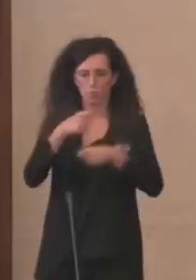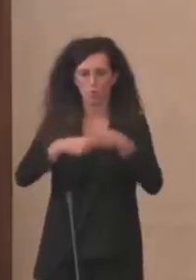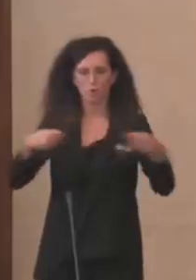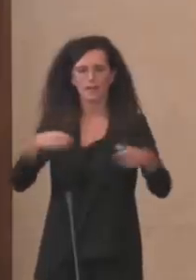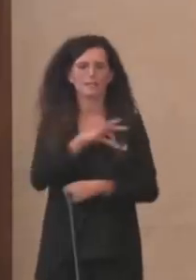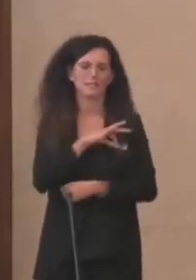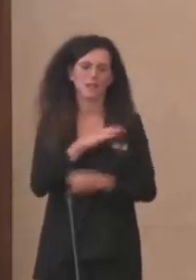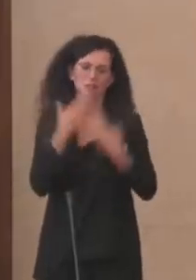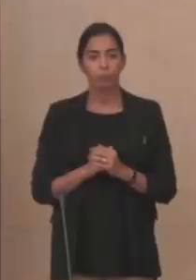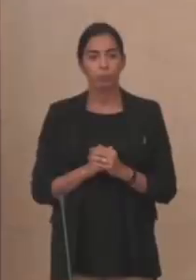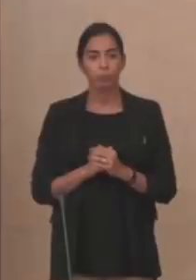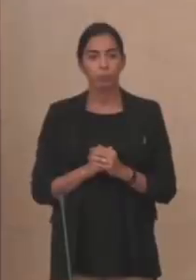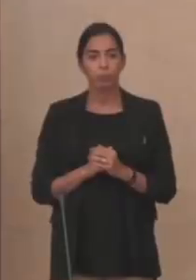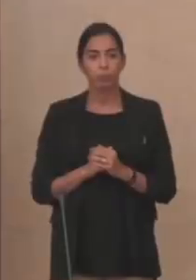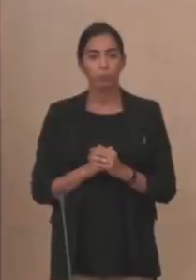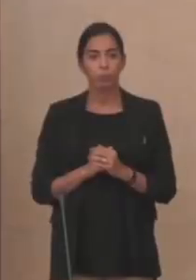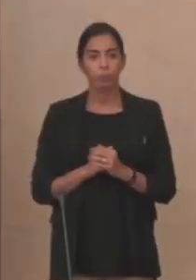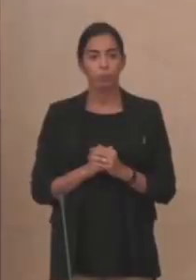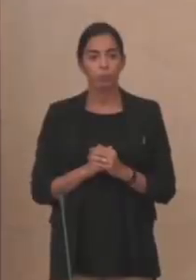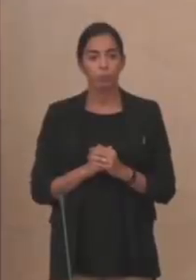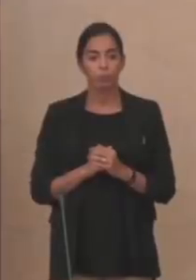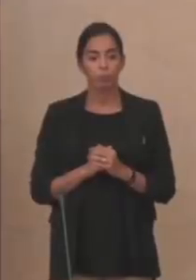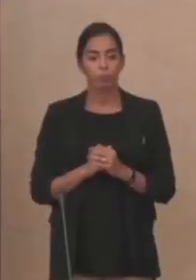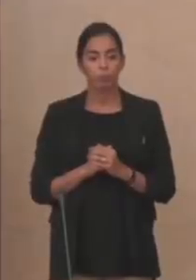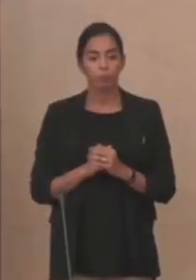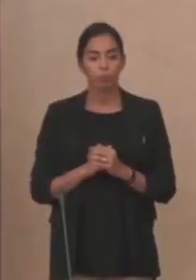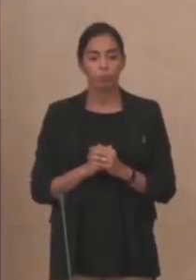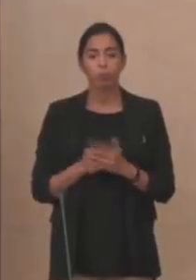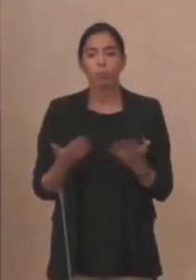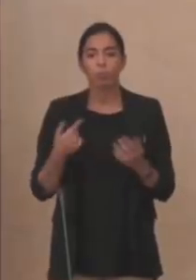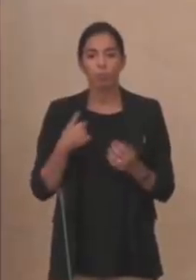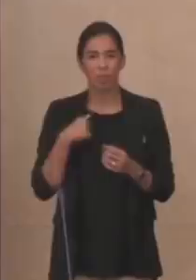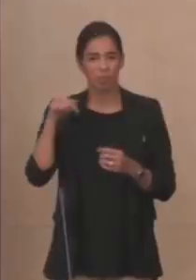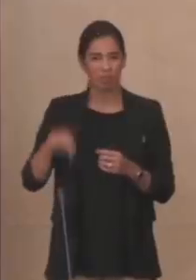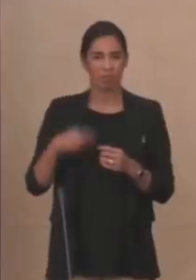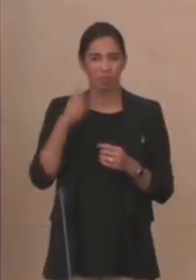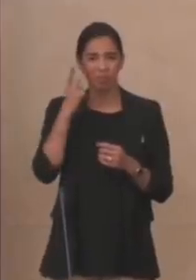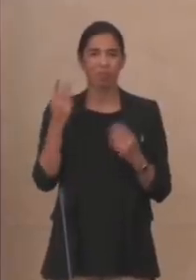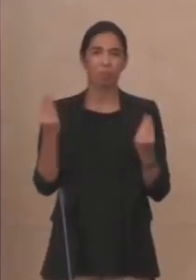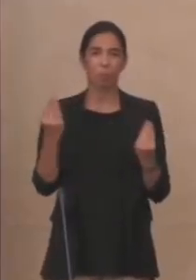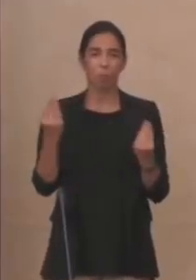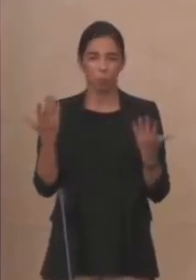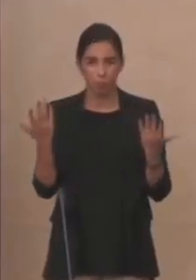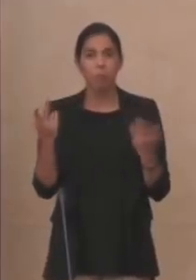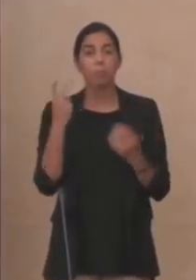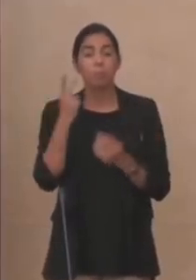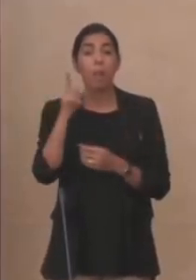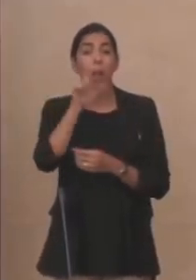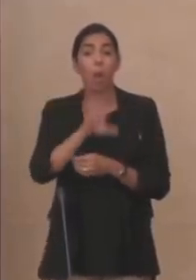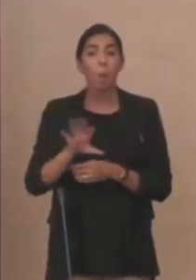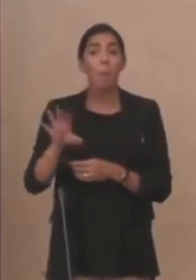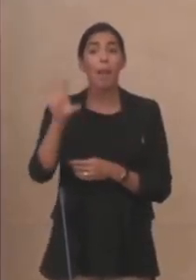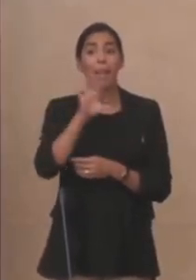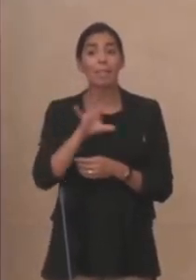Senato. Grazie. Quello che io vedevo era che in Lombardia non hanno fatto, non